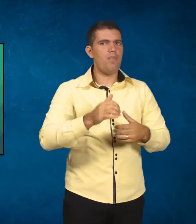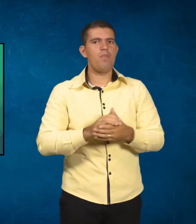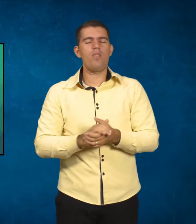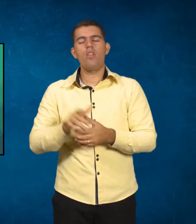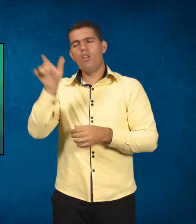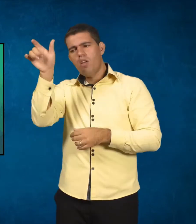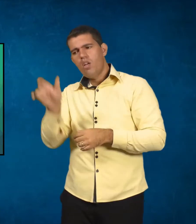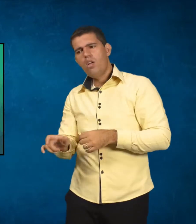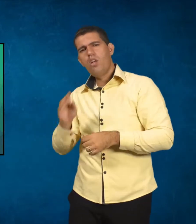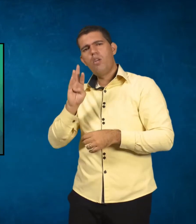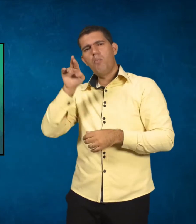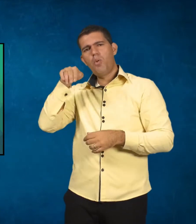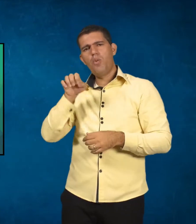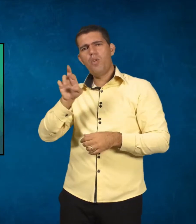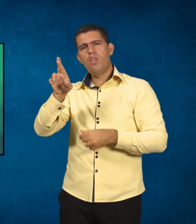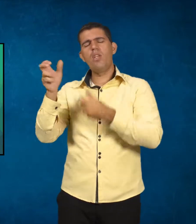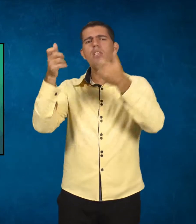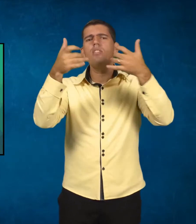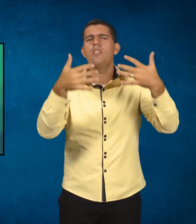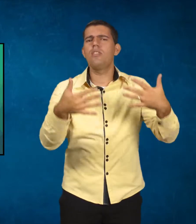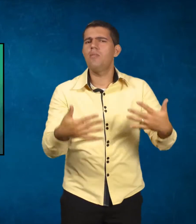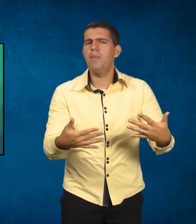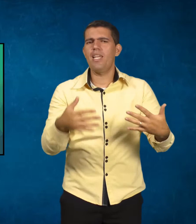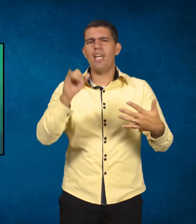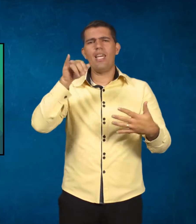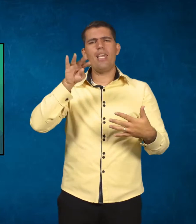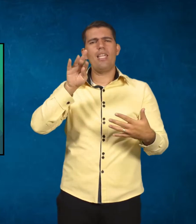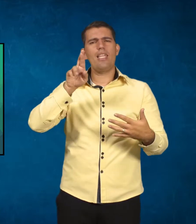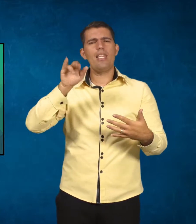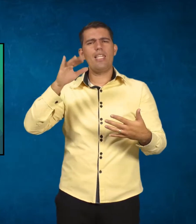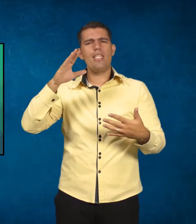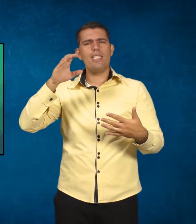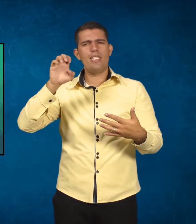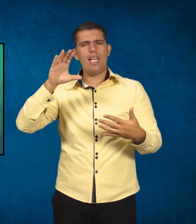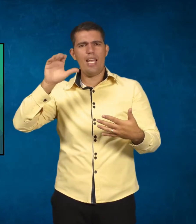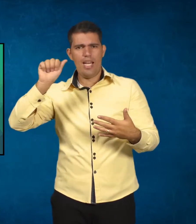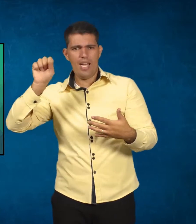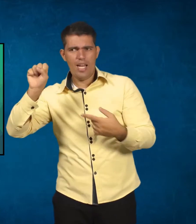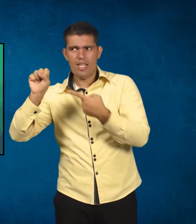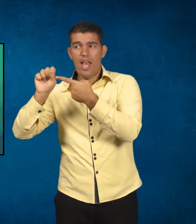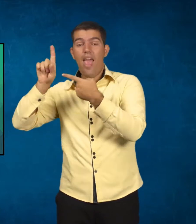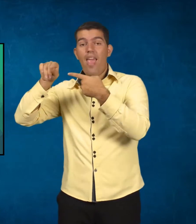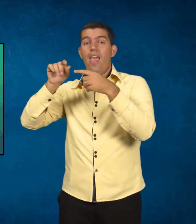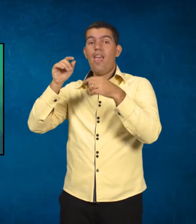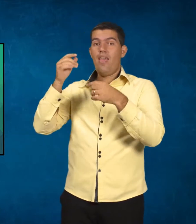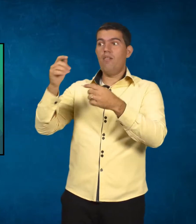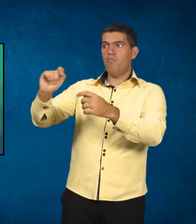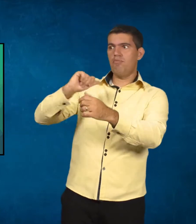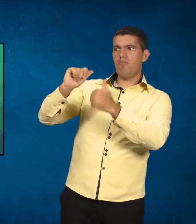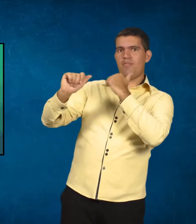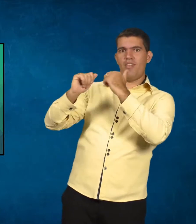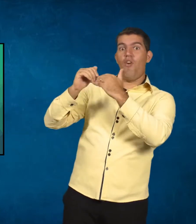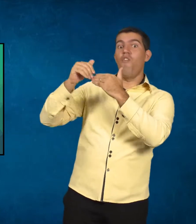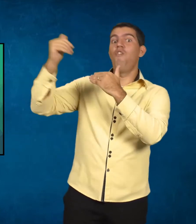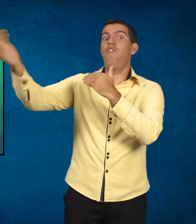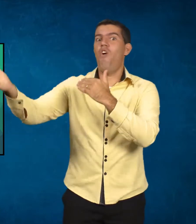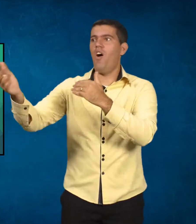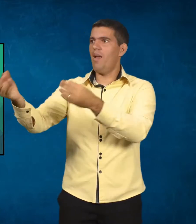recompensas extrínsecas, ele fala essa expressão, essas recompensas que vêm de fora, né? Um prêmio, uma gratificação,